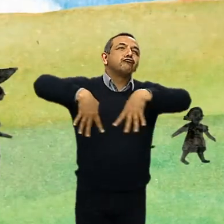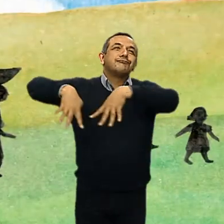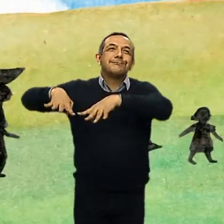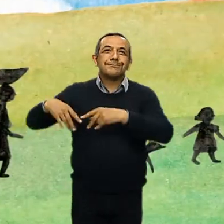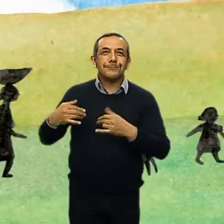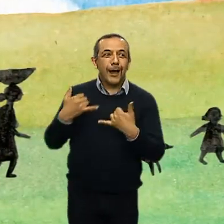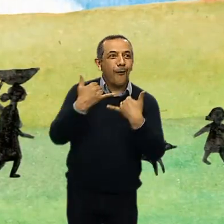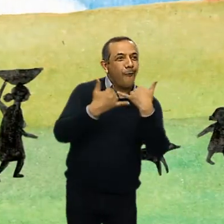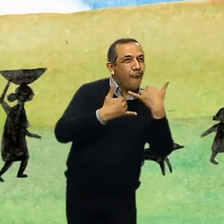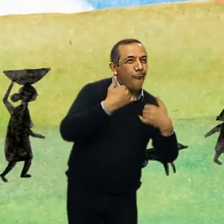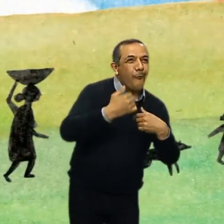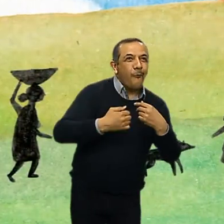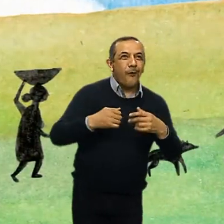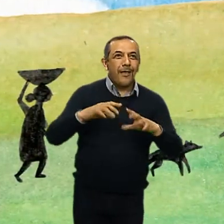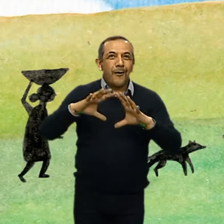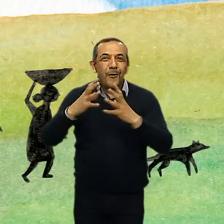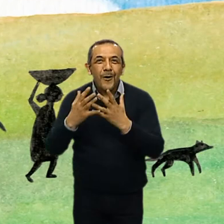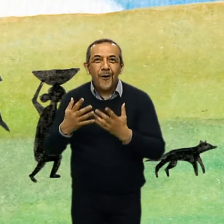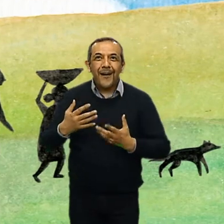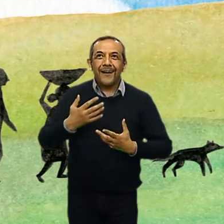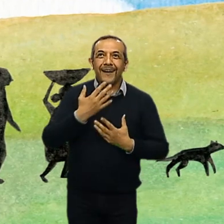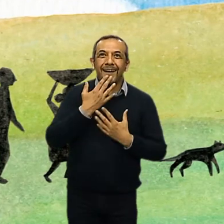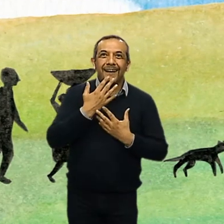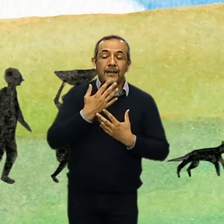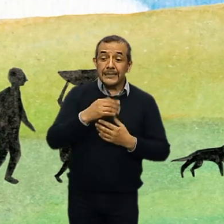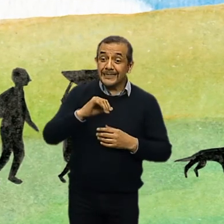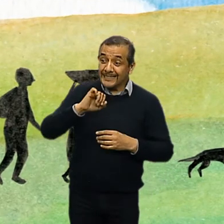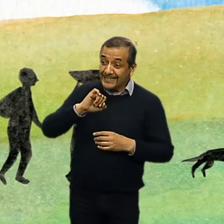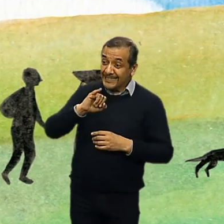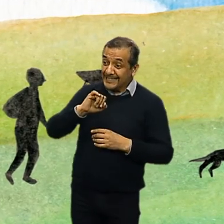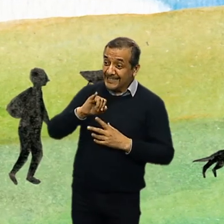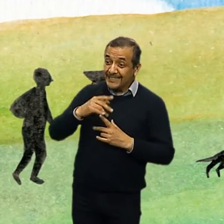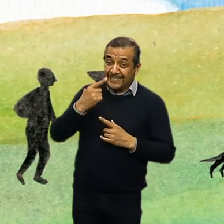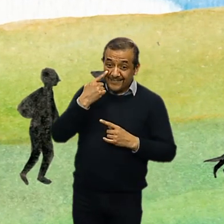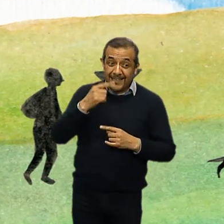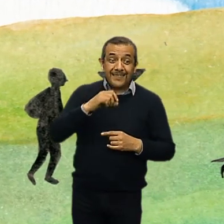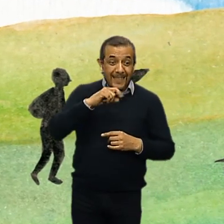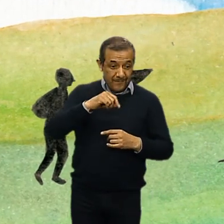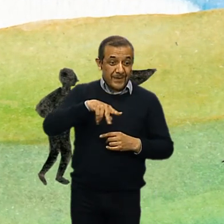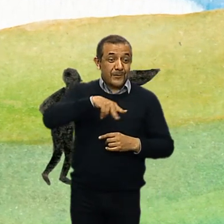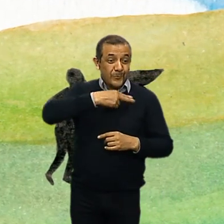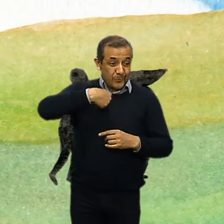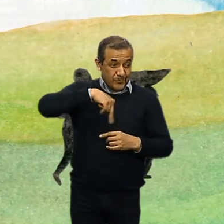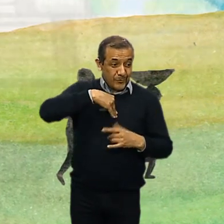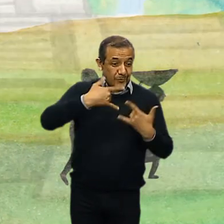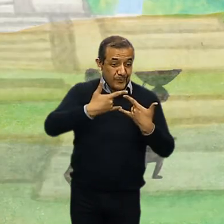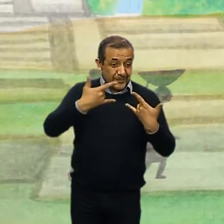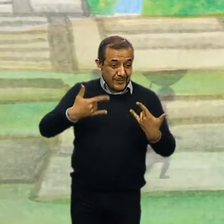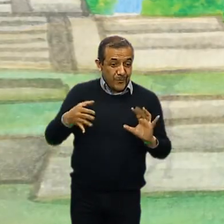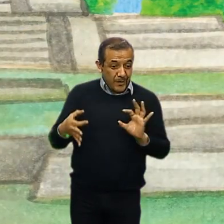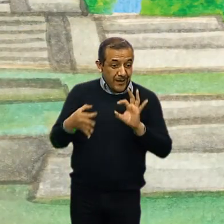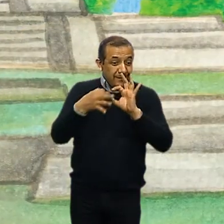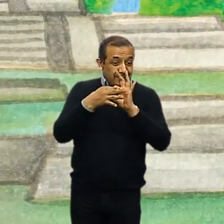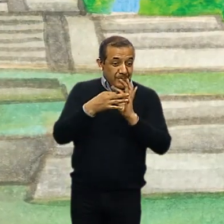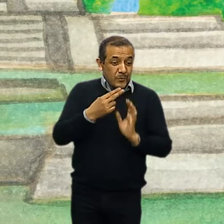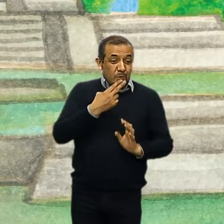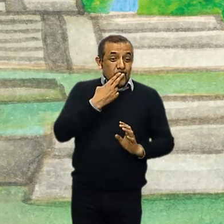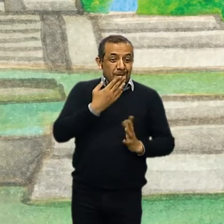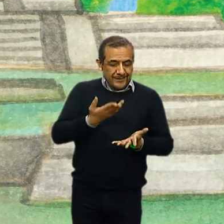pelota. Así es, también es nuestro pasado. A pesar de lo hermosa y grande